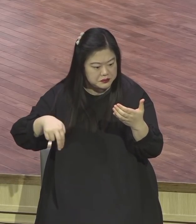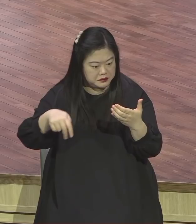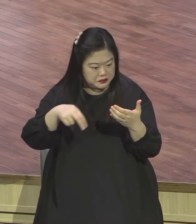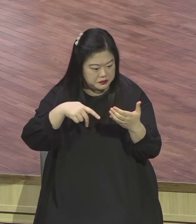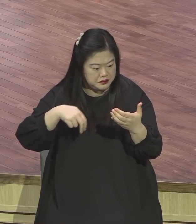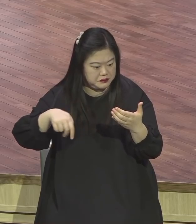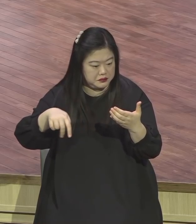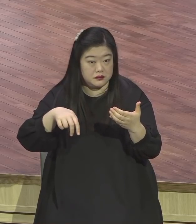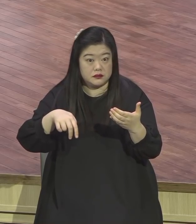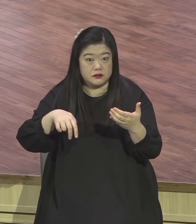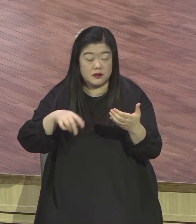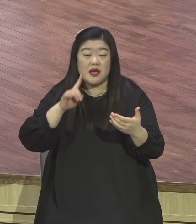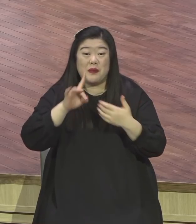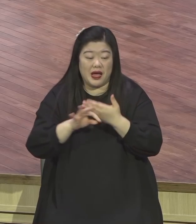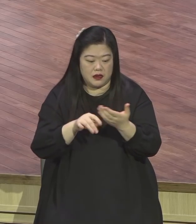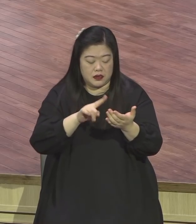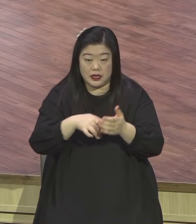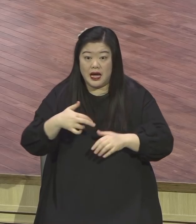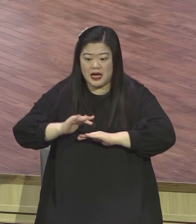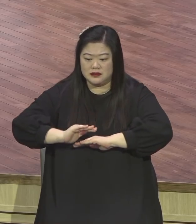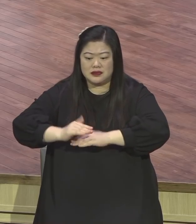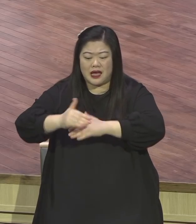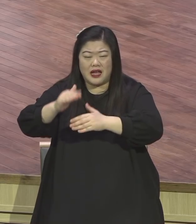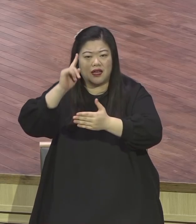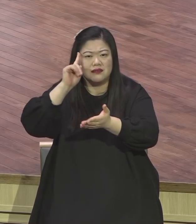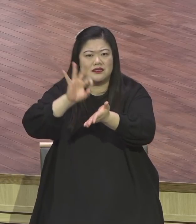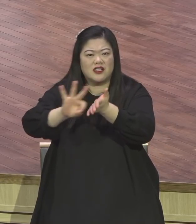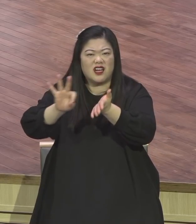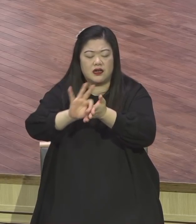5층인가 7층인가 힘들어서 못 하죠. 힘들어서.